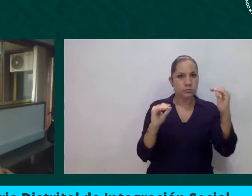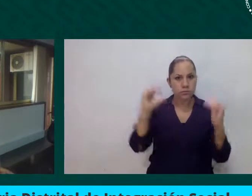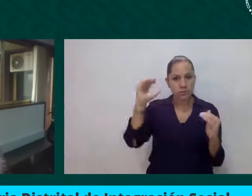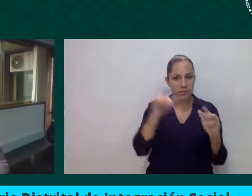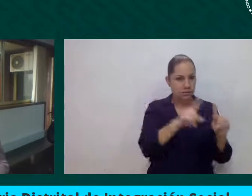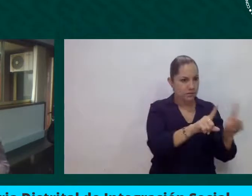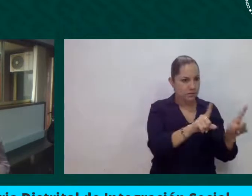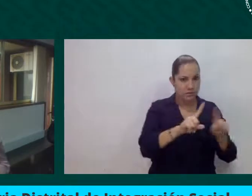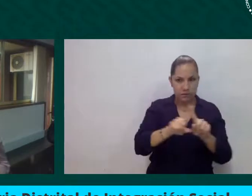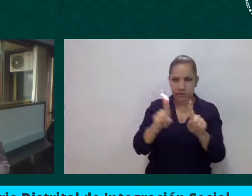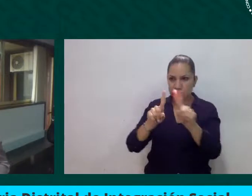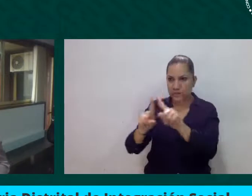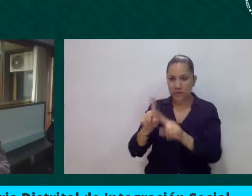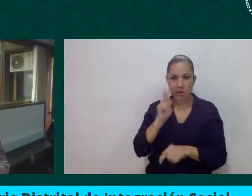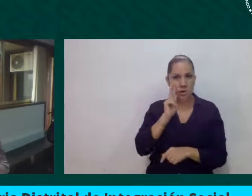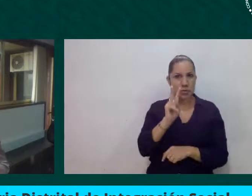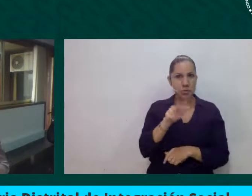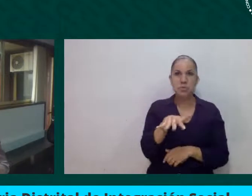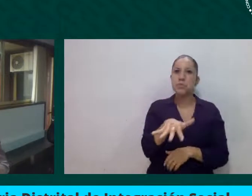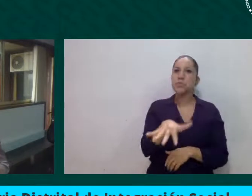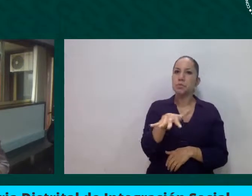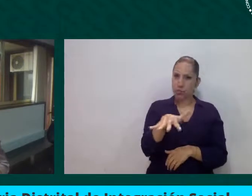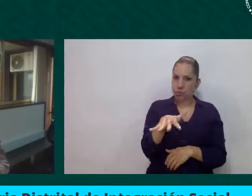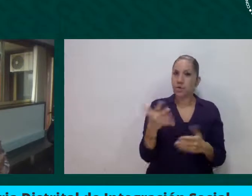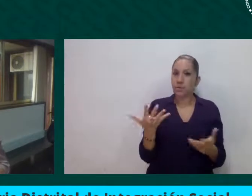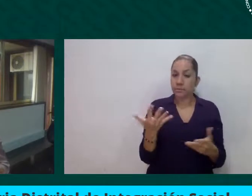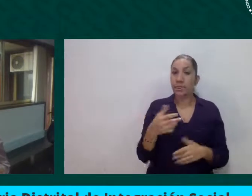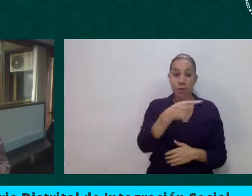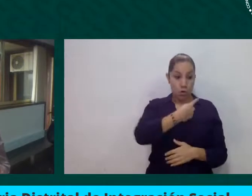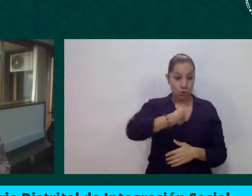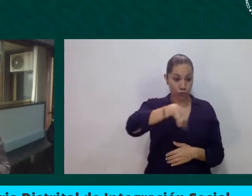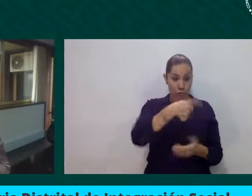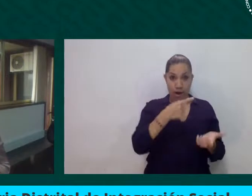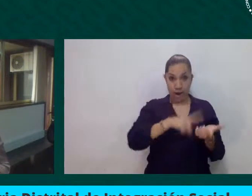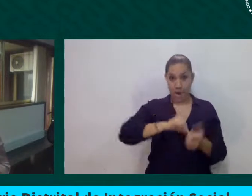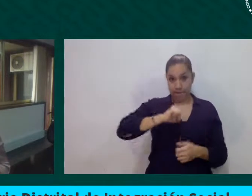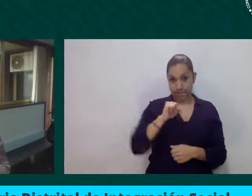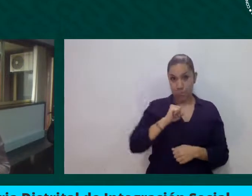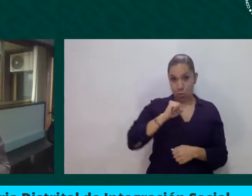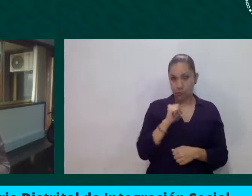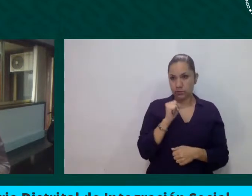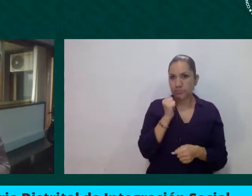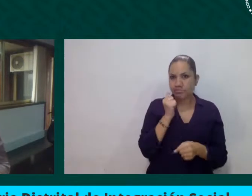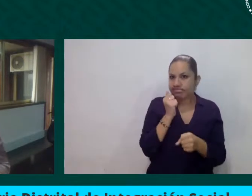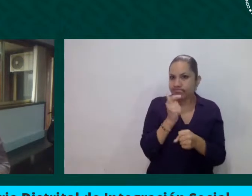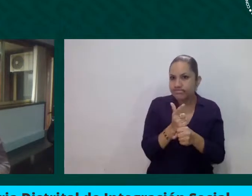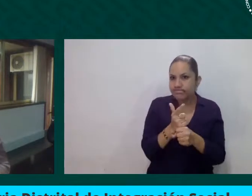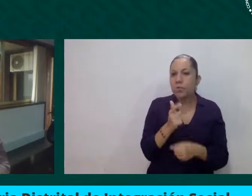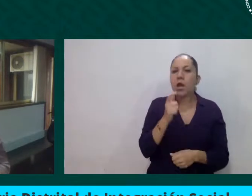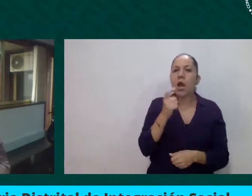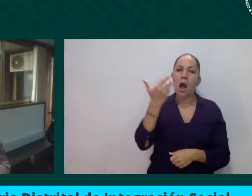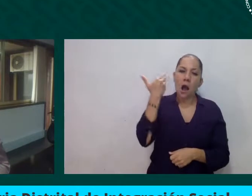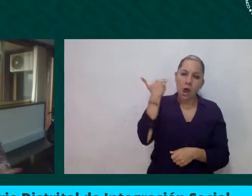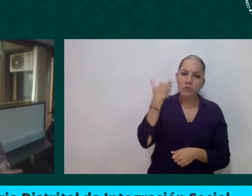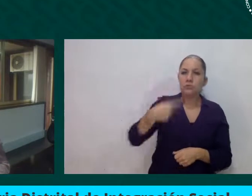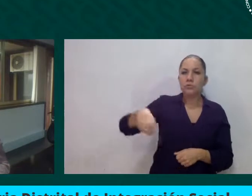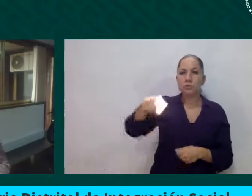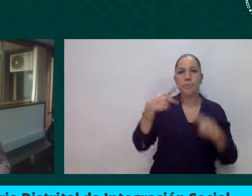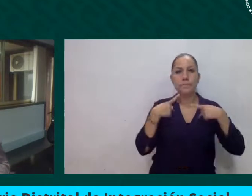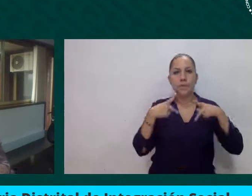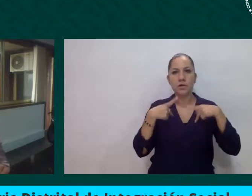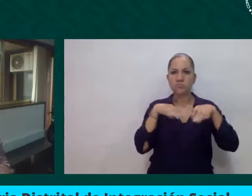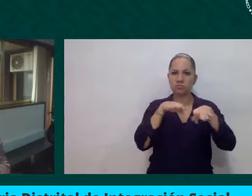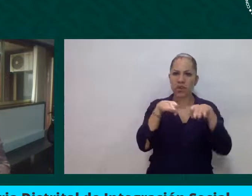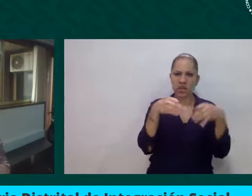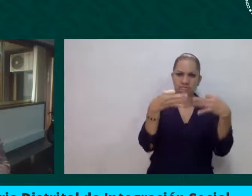informal, que era un trabajo que en gobiernos anteriores había sido estigmatizado, sobre todo